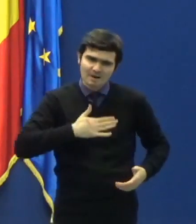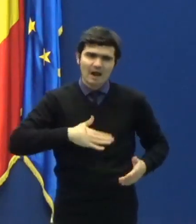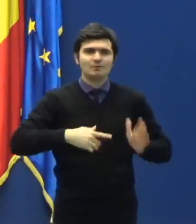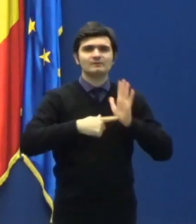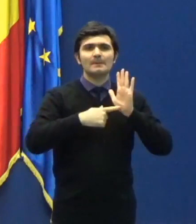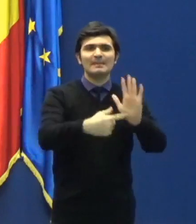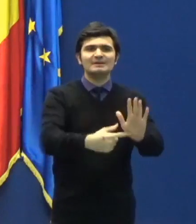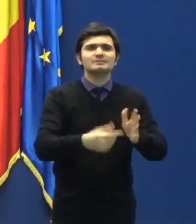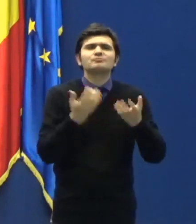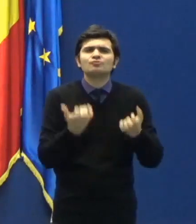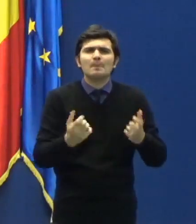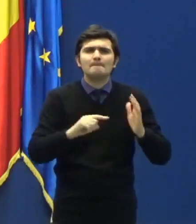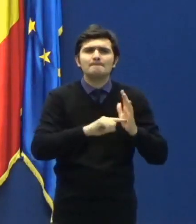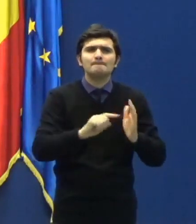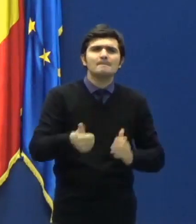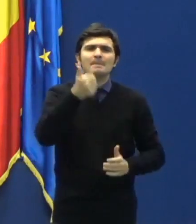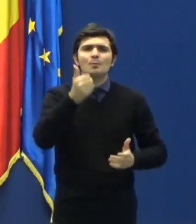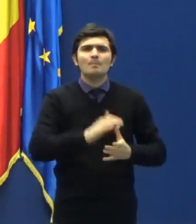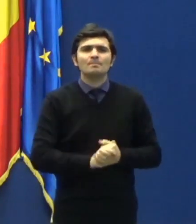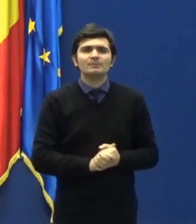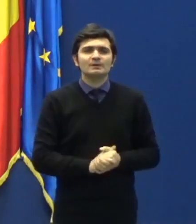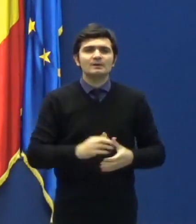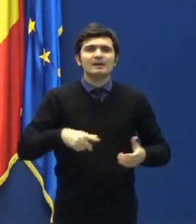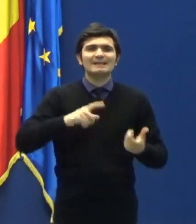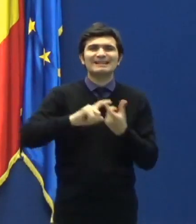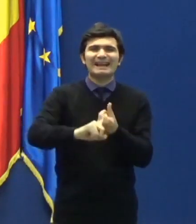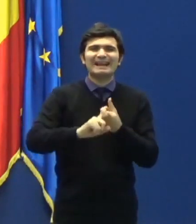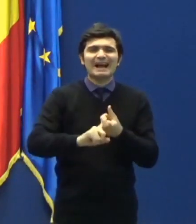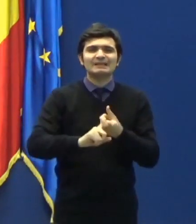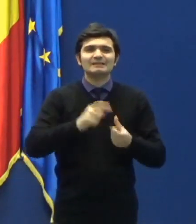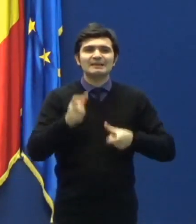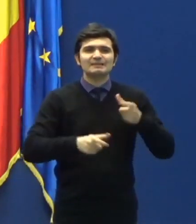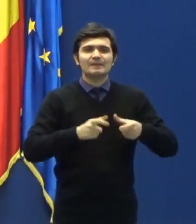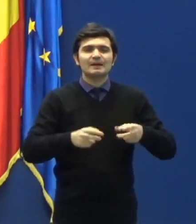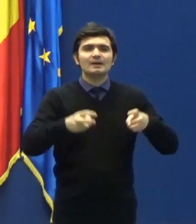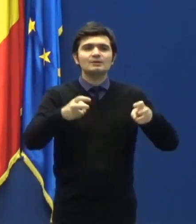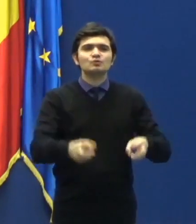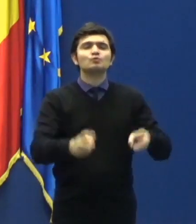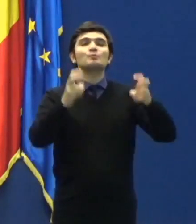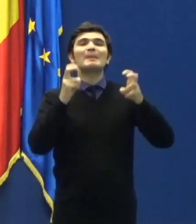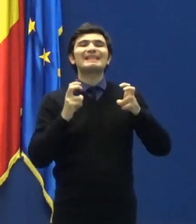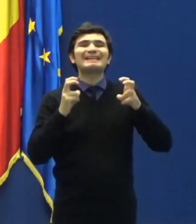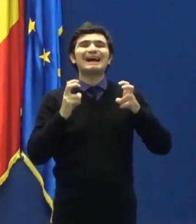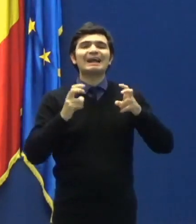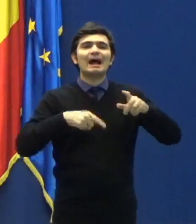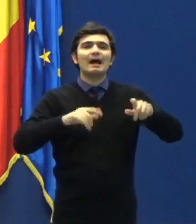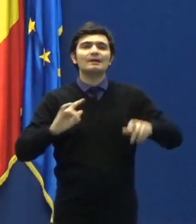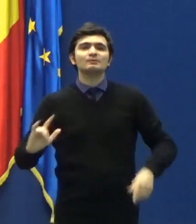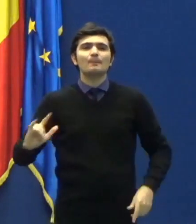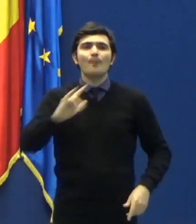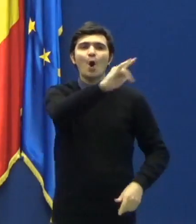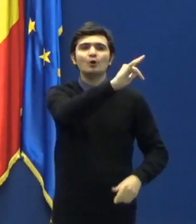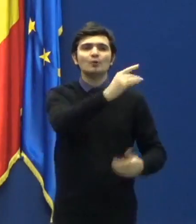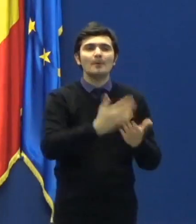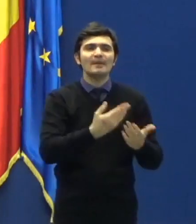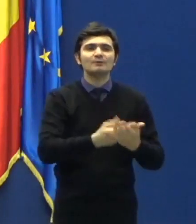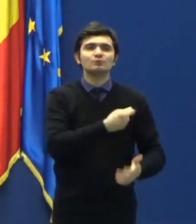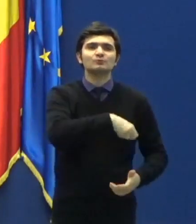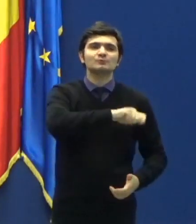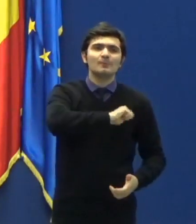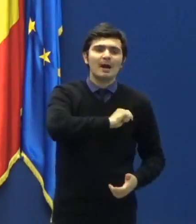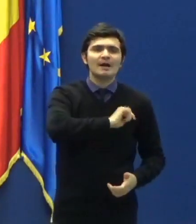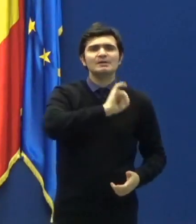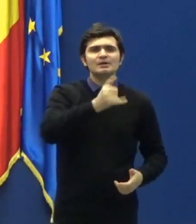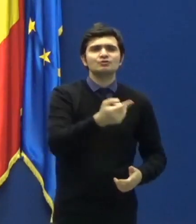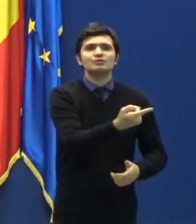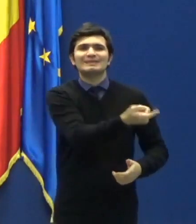este legat de suspendarea zborurilor către Spania și din